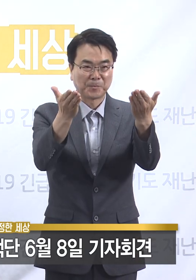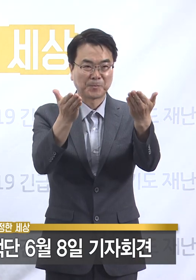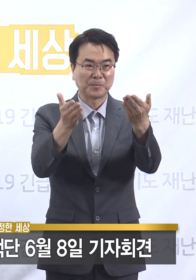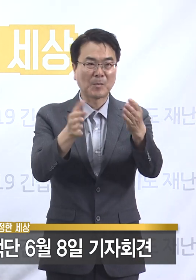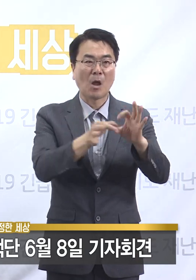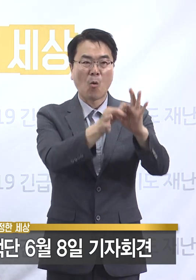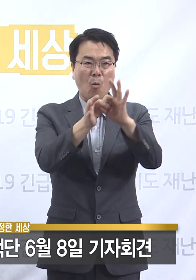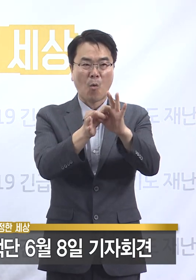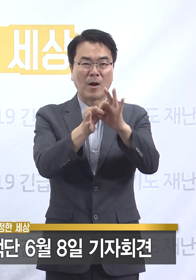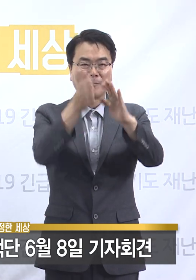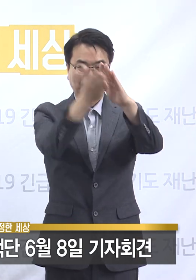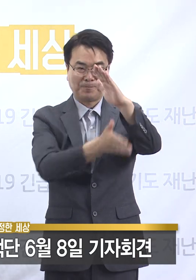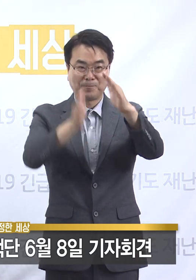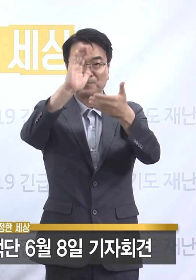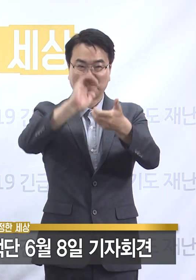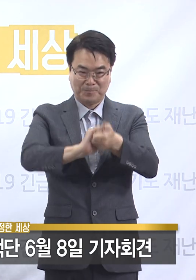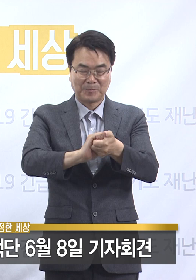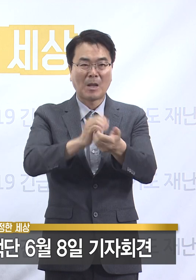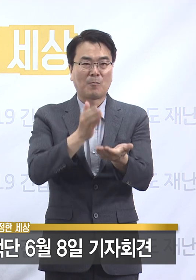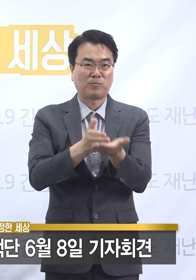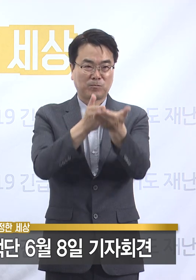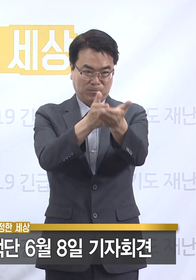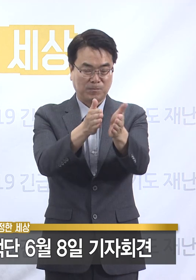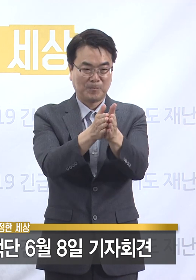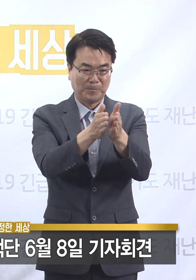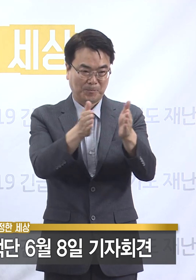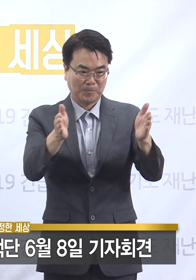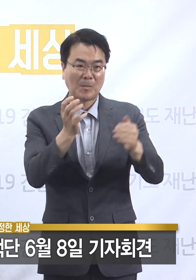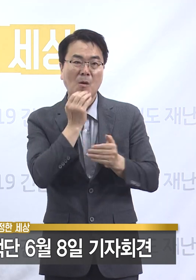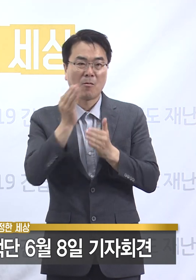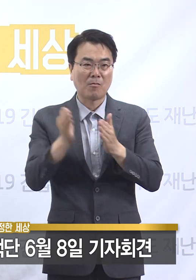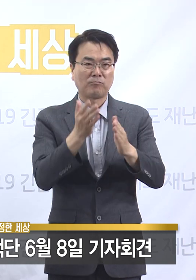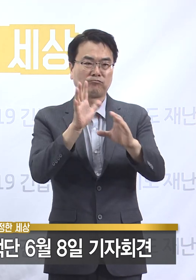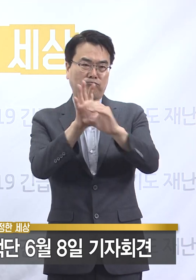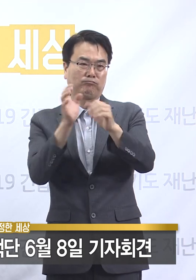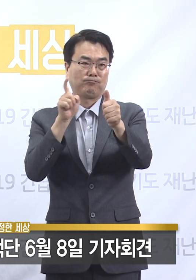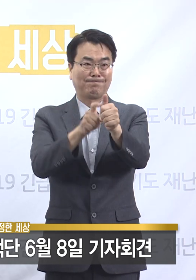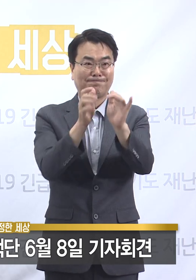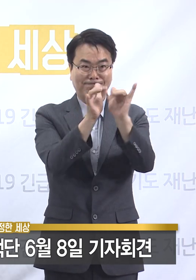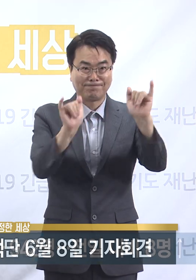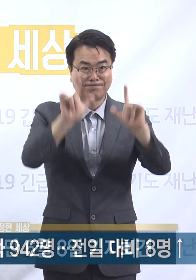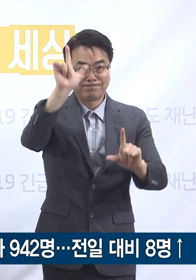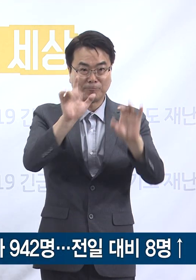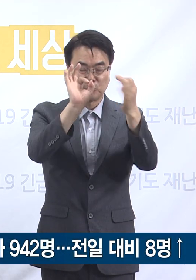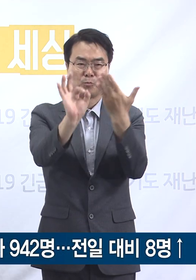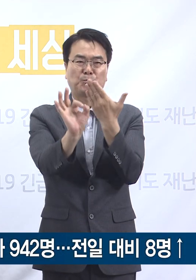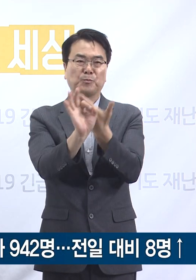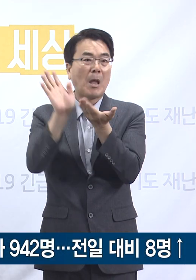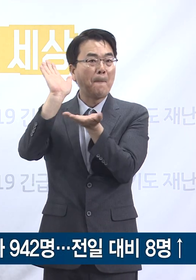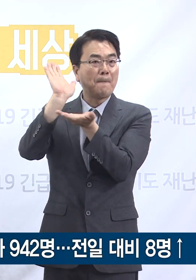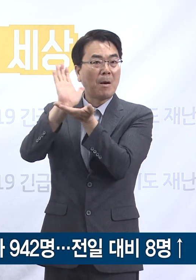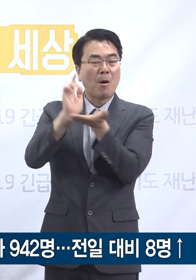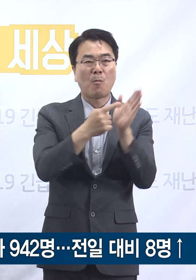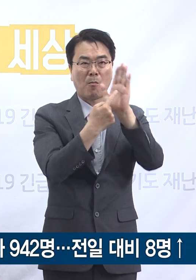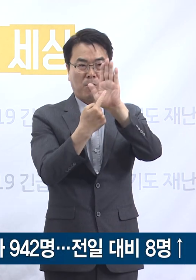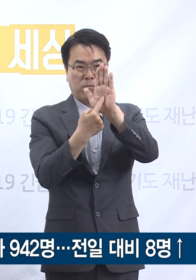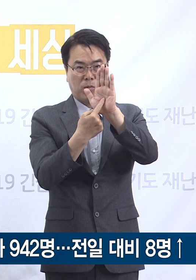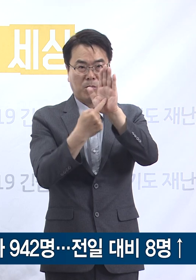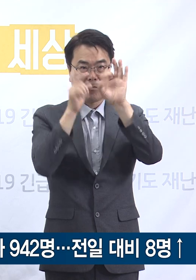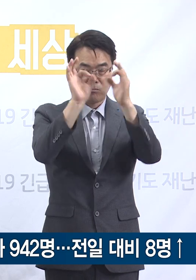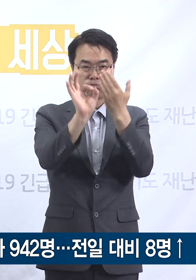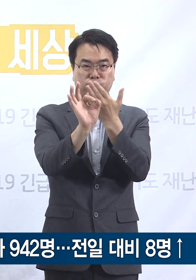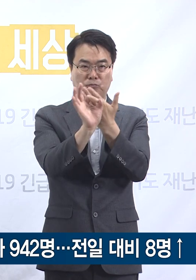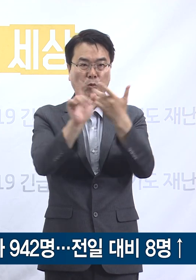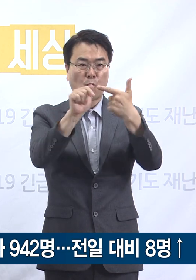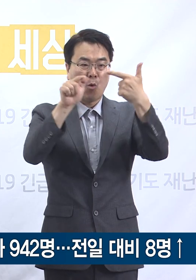정례 브리핑을 시작하겠습니다. 경기도 확진자 발생 현황입니다. 질병관리본부 발표에 따르면 6월